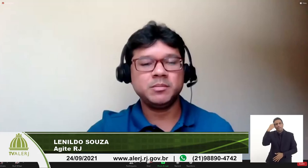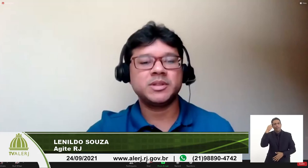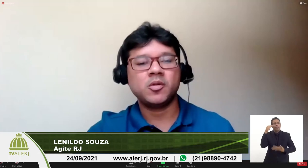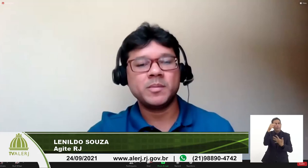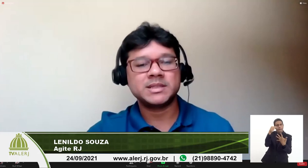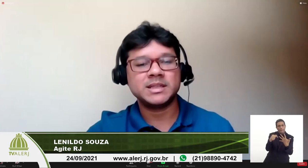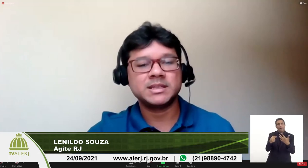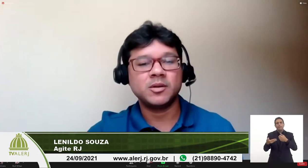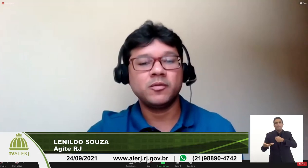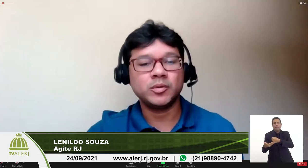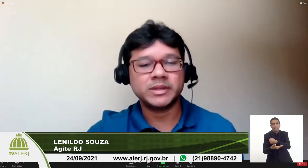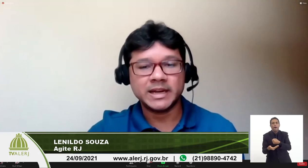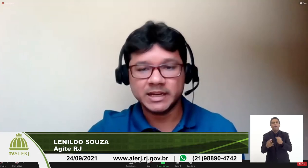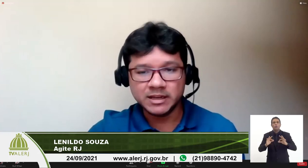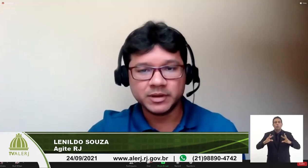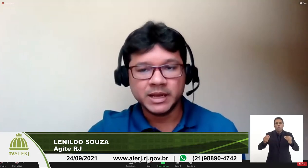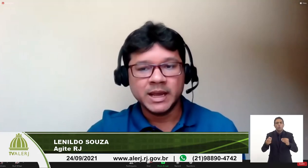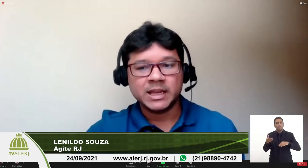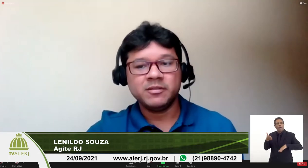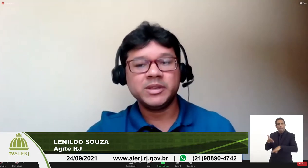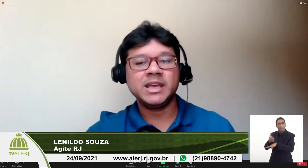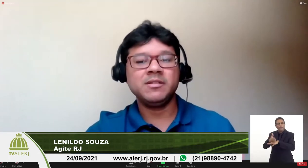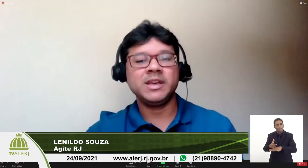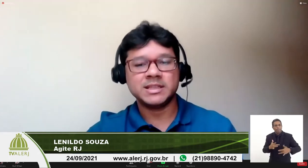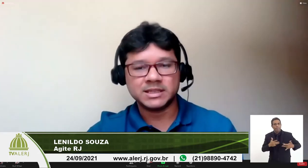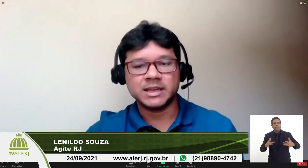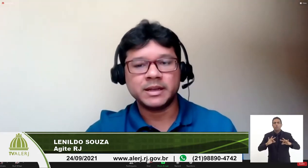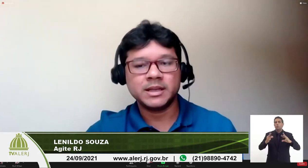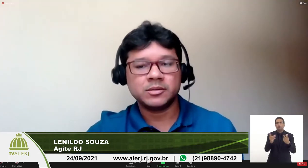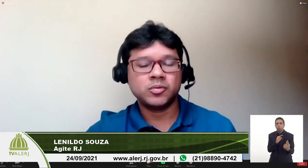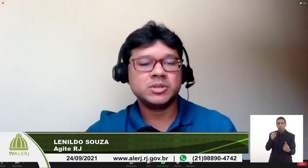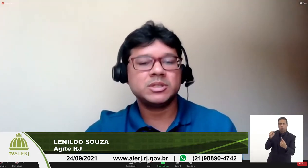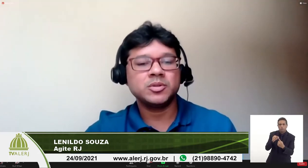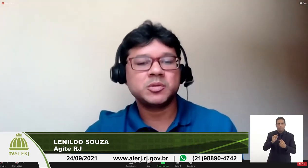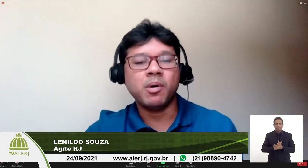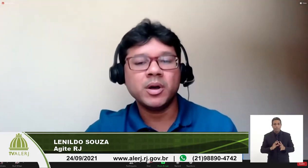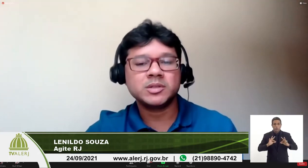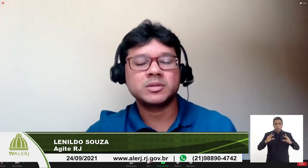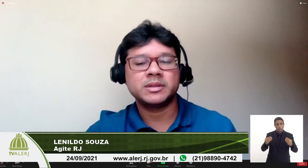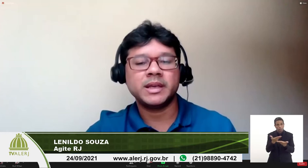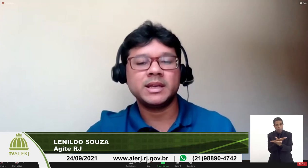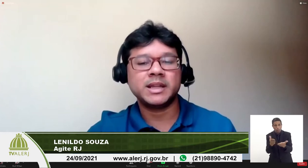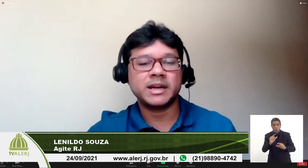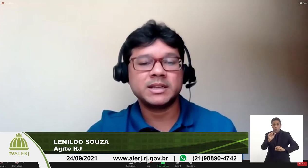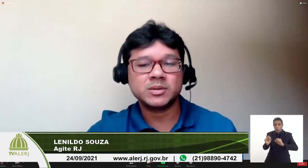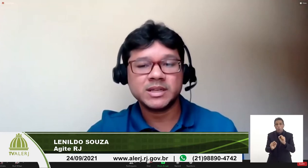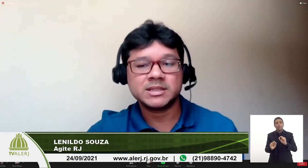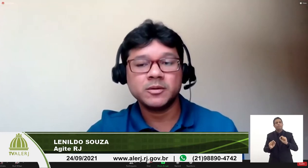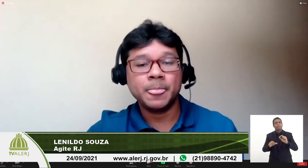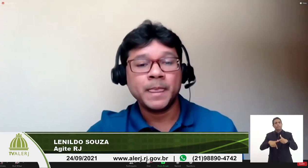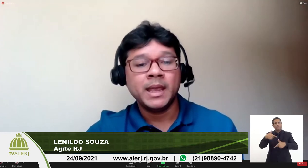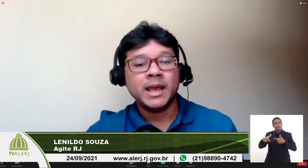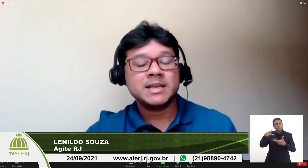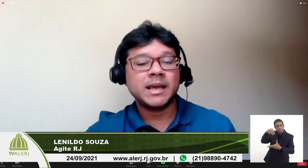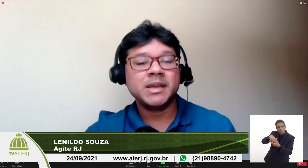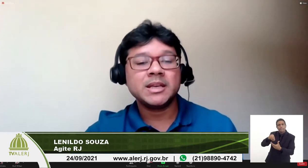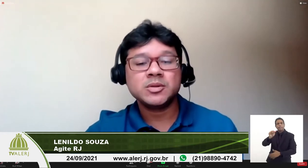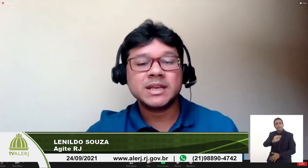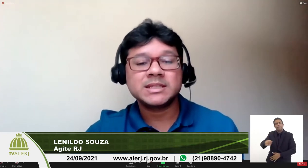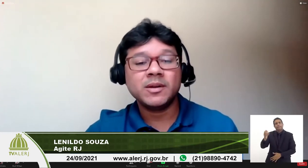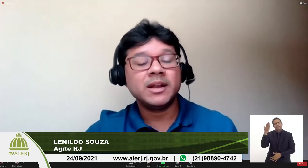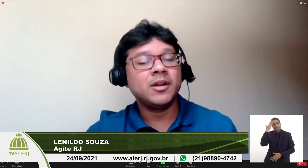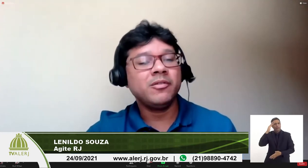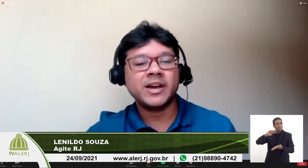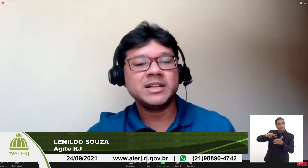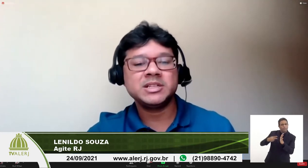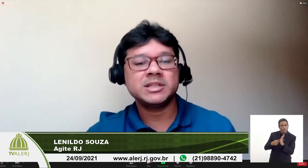princípios como essa adesão voluntária e livre que o que que vem a ser todos que estão dispostos a entrarem na associação eles sabem que a